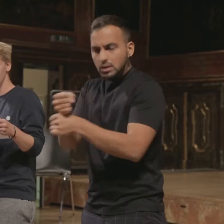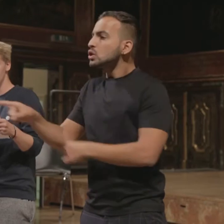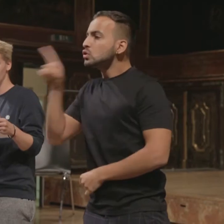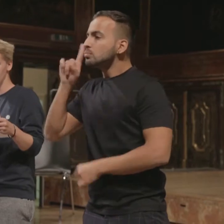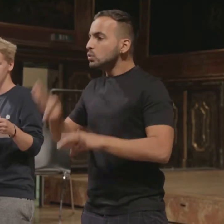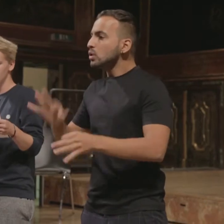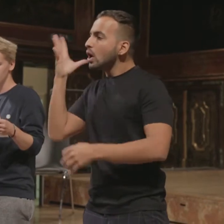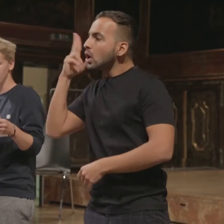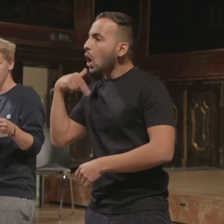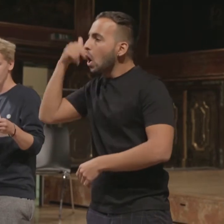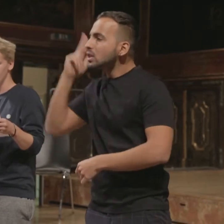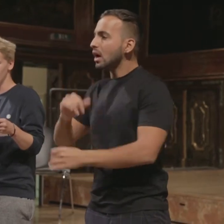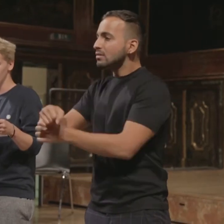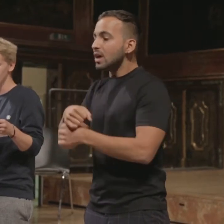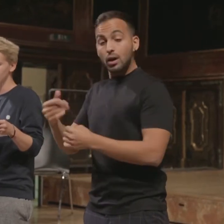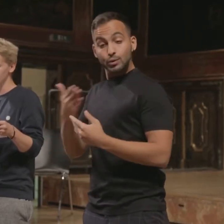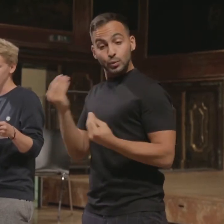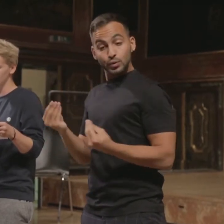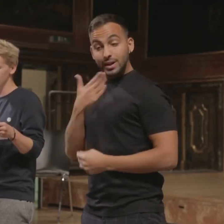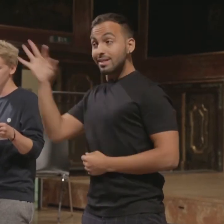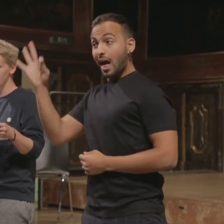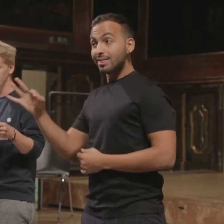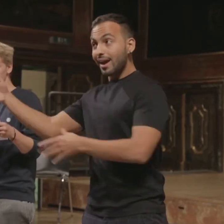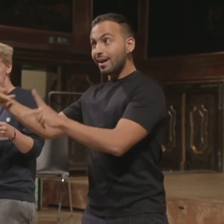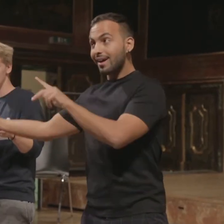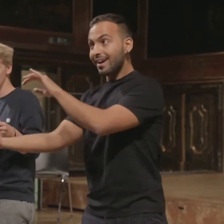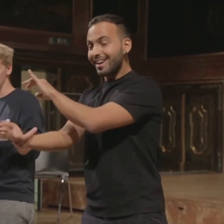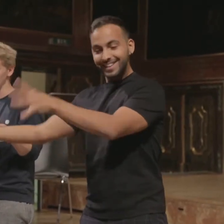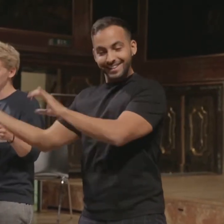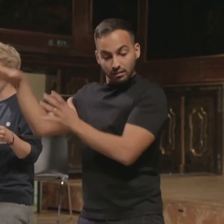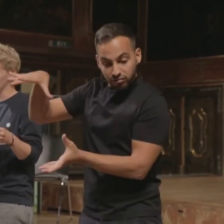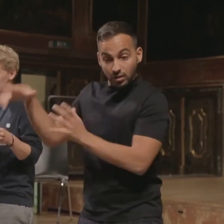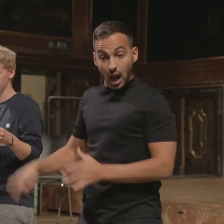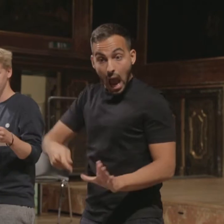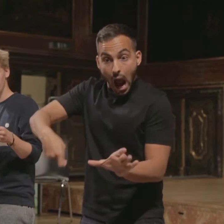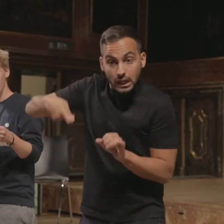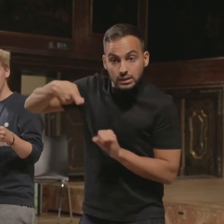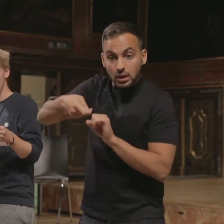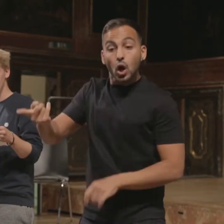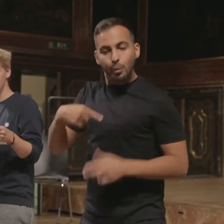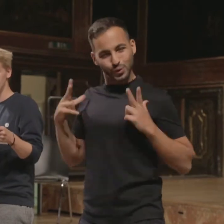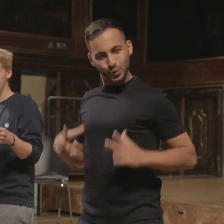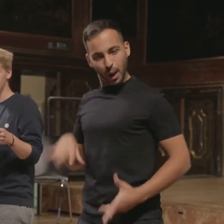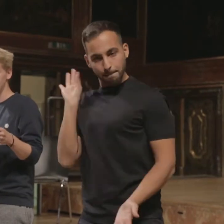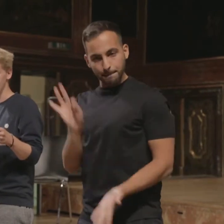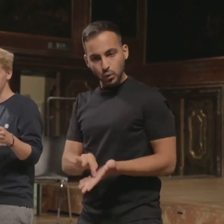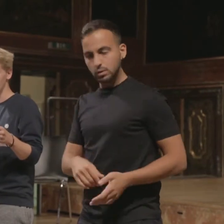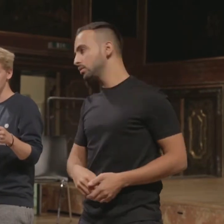frischen Kräutern von Tante Anke kochen, die wir dann essen werden, denn das wird uns beruhigen. Punkt. Tatsächlich ist meine Tante Anke ein sehr